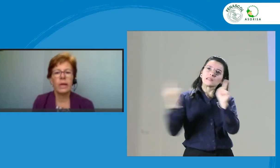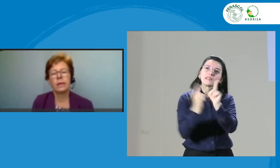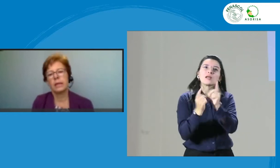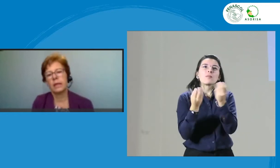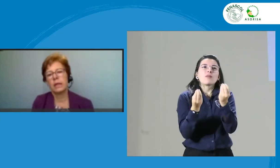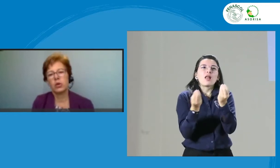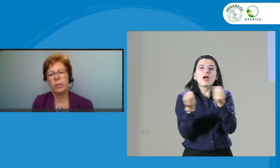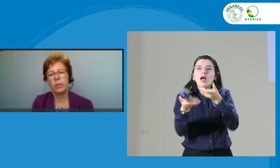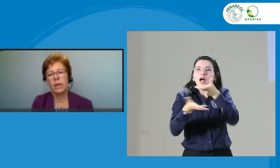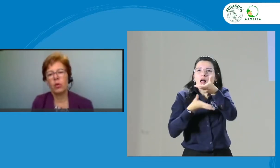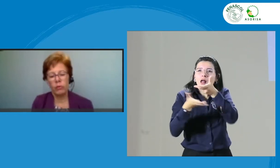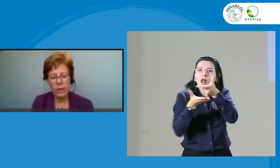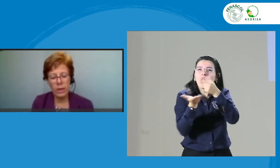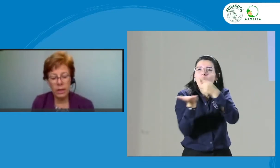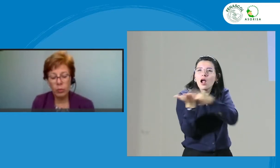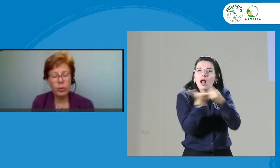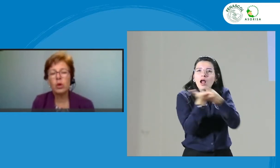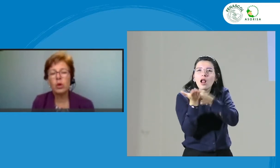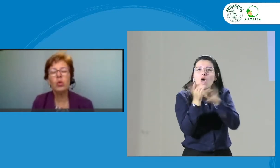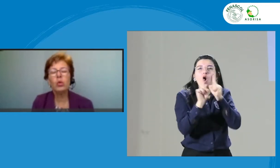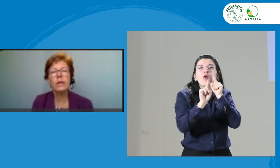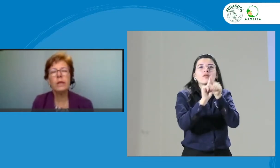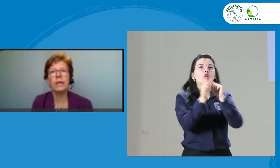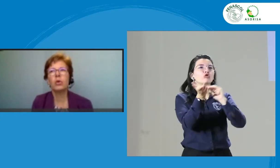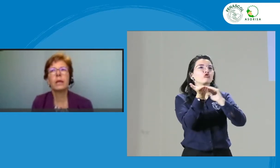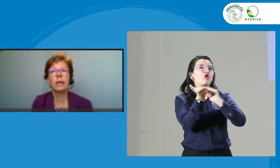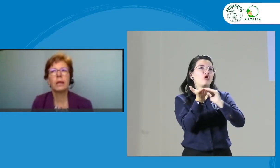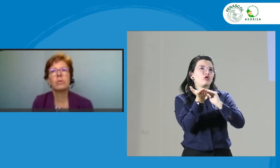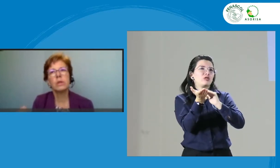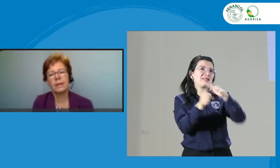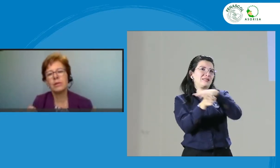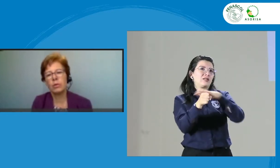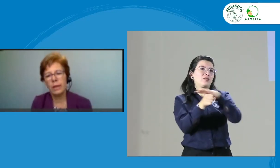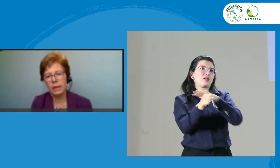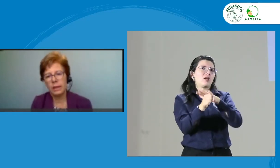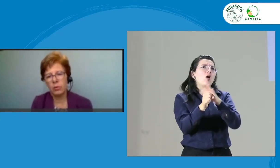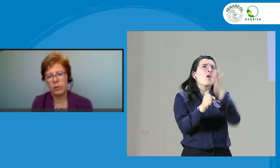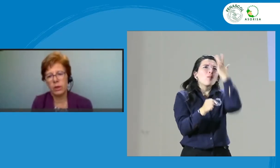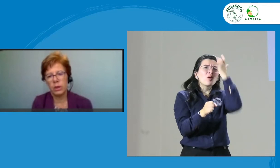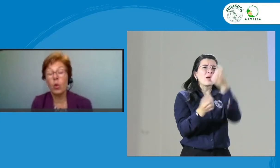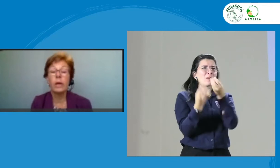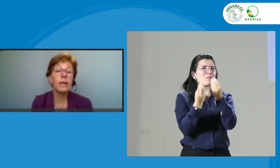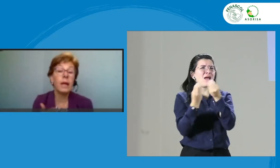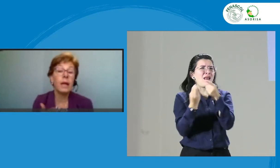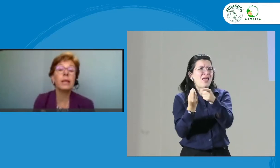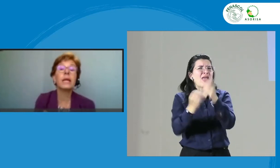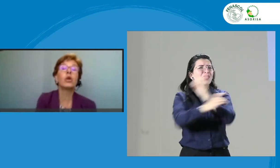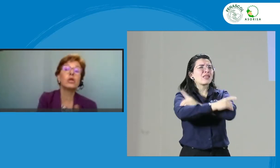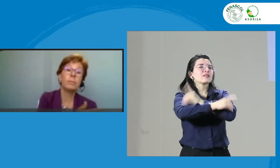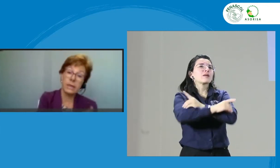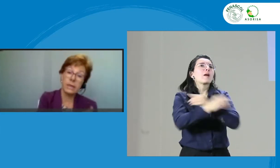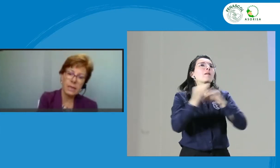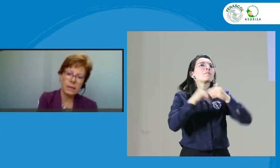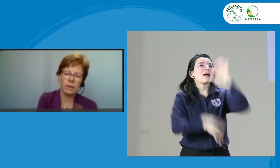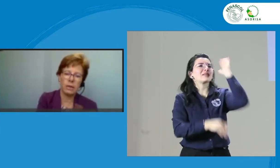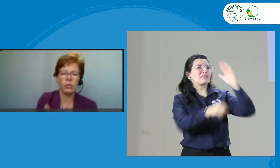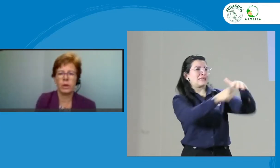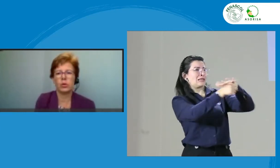tratar de resolver el conflicto, porque en última lo que queremos es resolver el conflicto. Idealmente que no se presenten conflictos